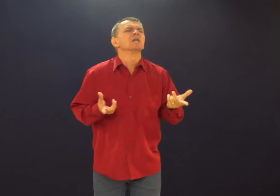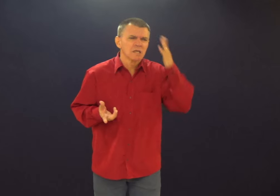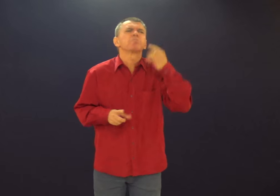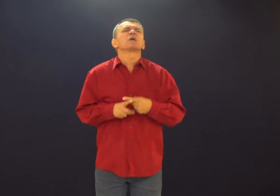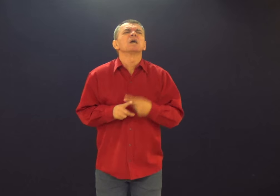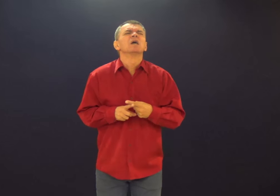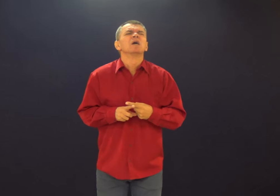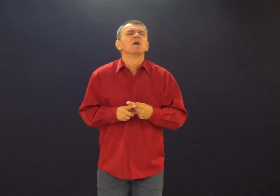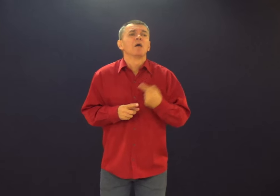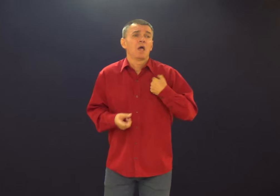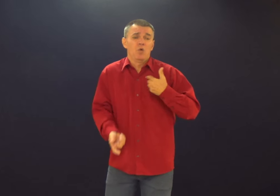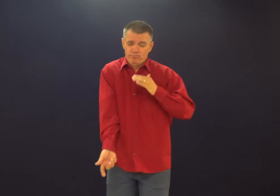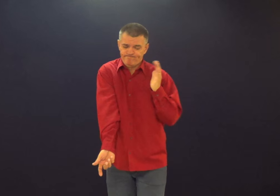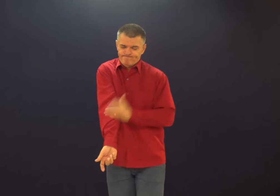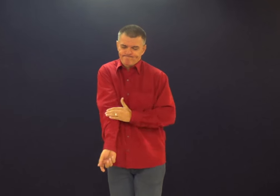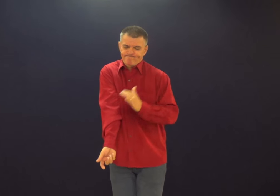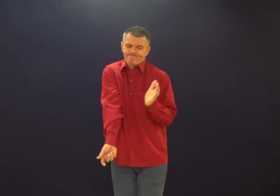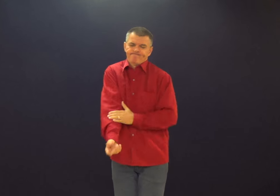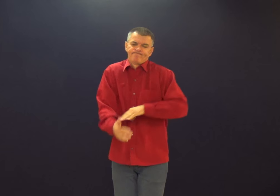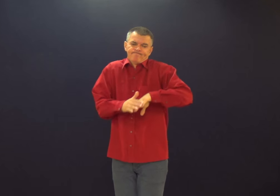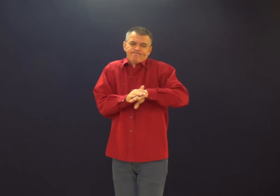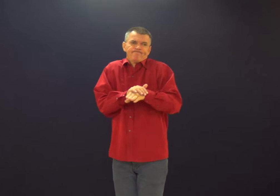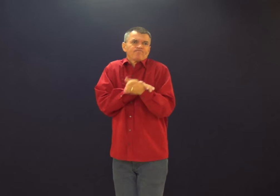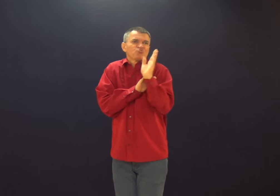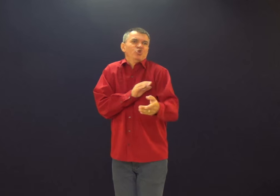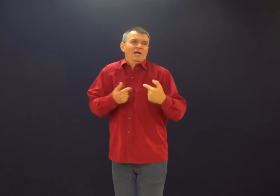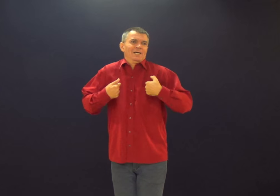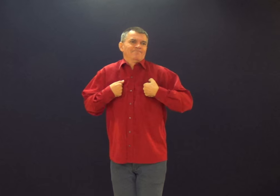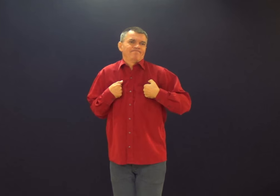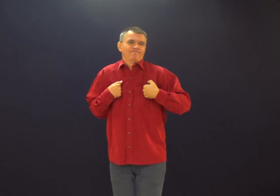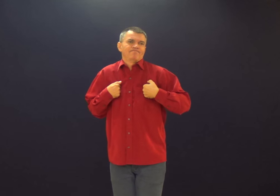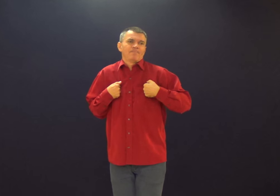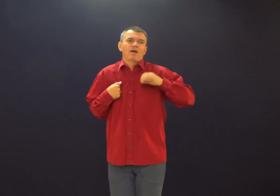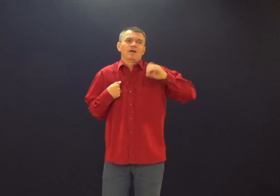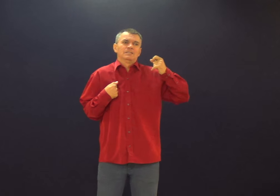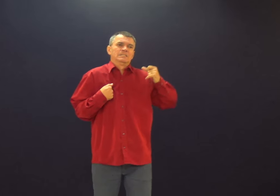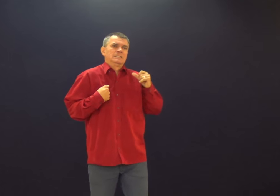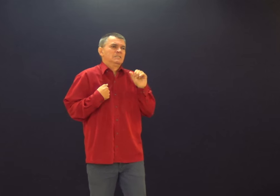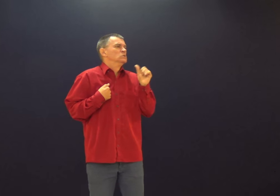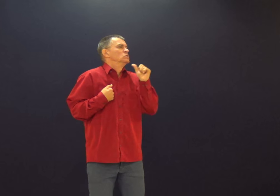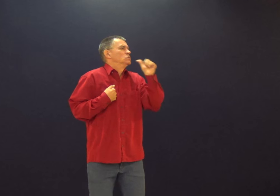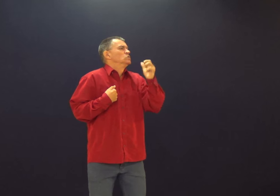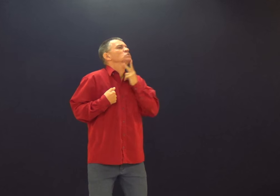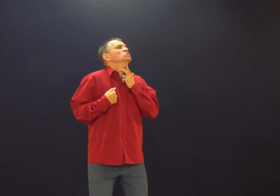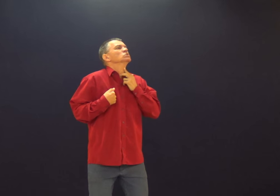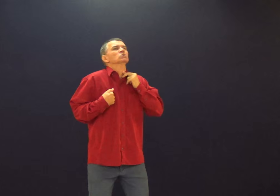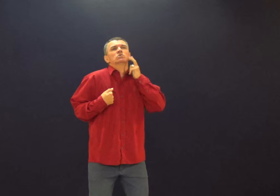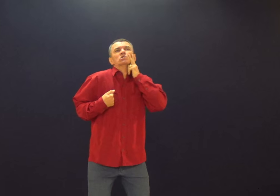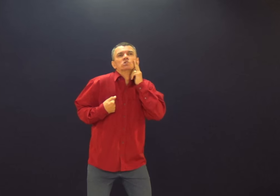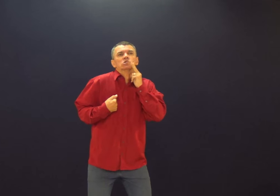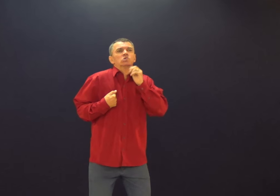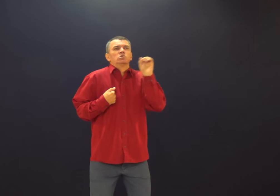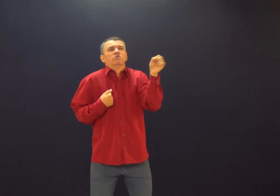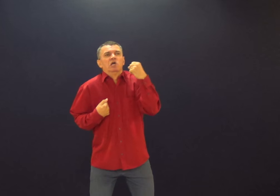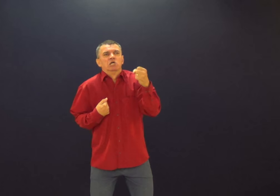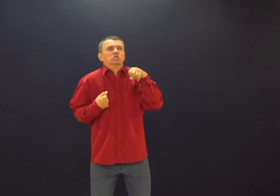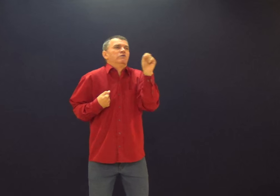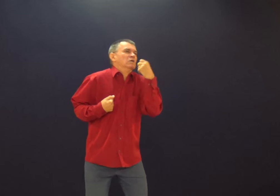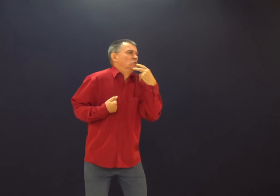Por que isso é tão forte? Porque a pessoa é viciada. Ela já está acostumada com aquilo. Não, porque eu vinho. Eu quero